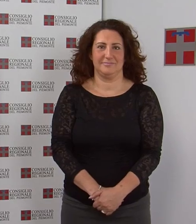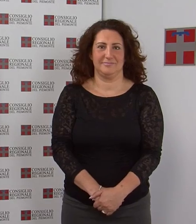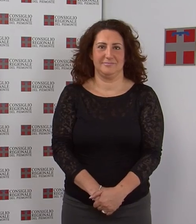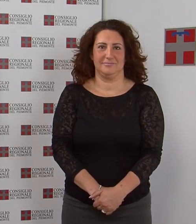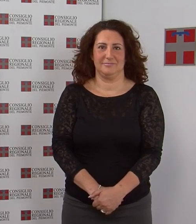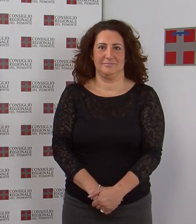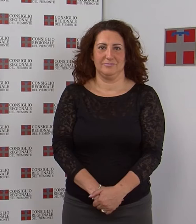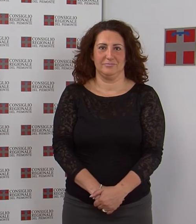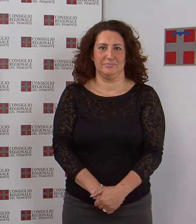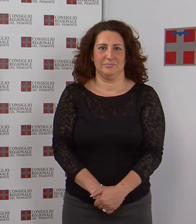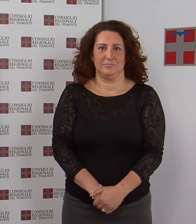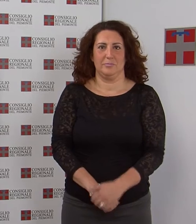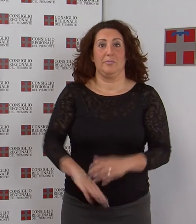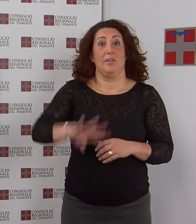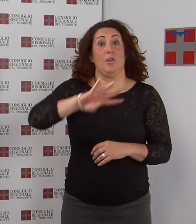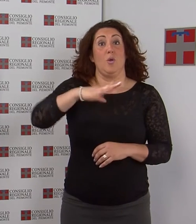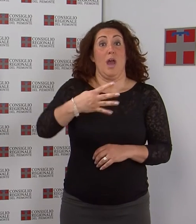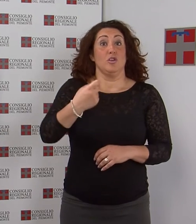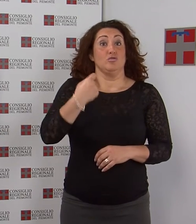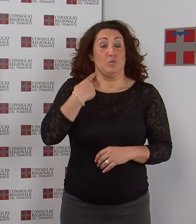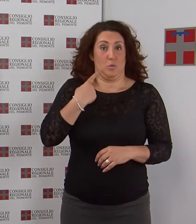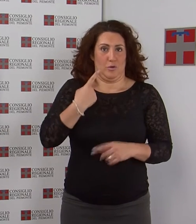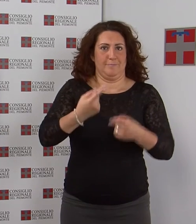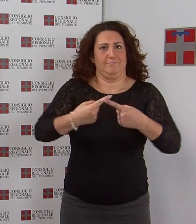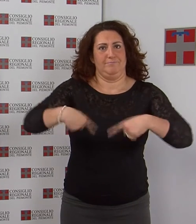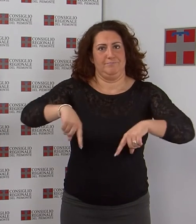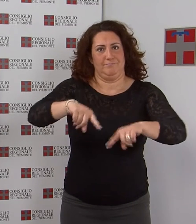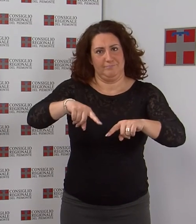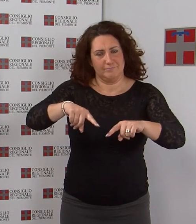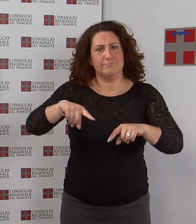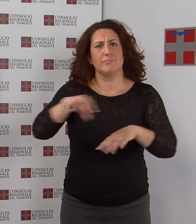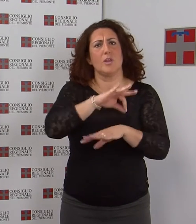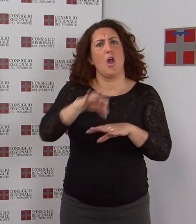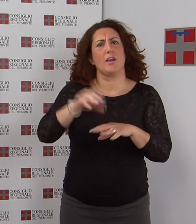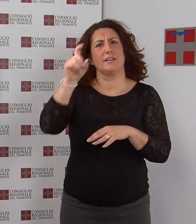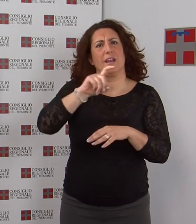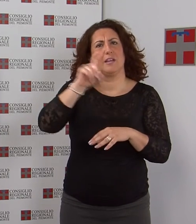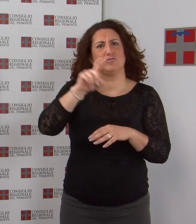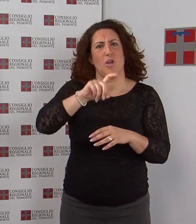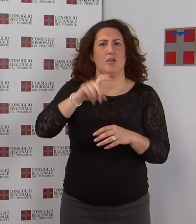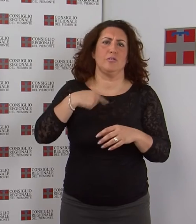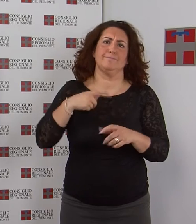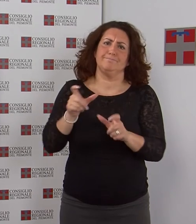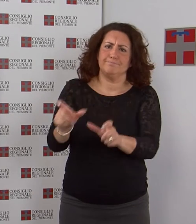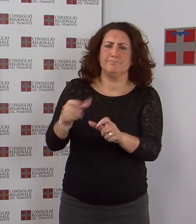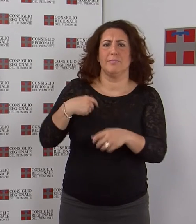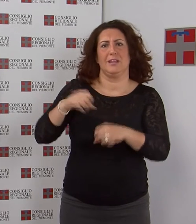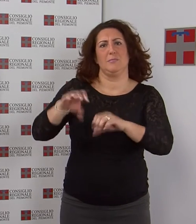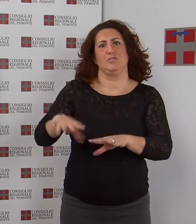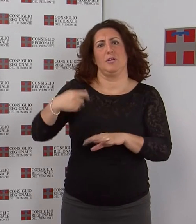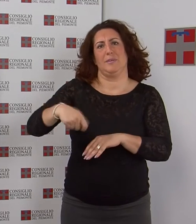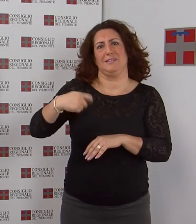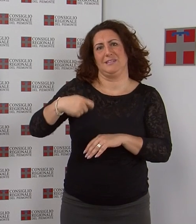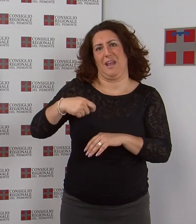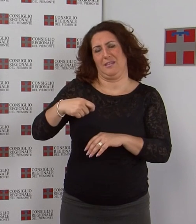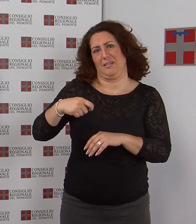la seduta del 4 giugno il consiglio regionale ha approvato un ordine del giorno per chiedere le dimissioni del presidente della fondazione